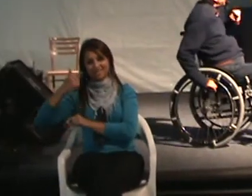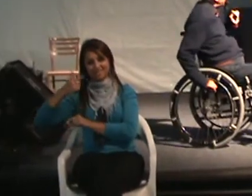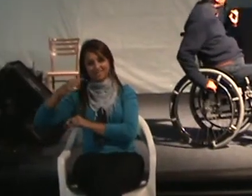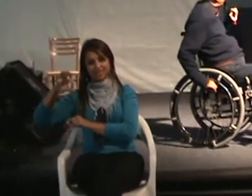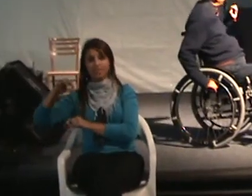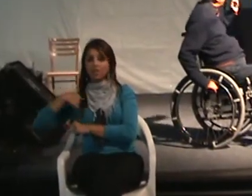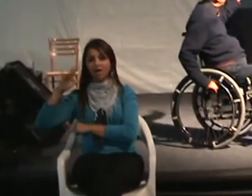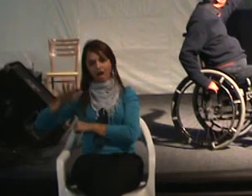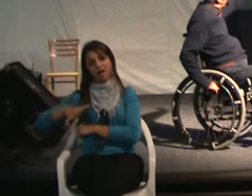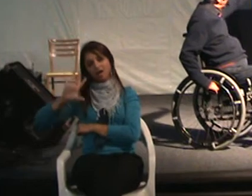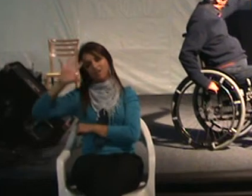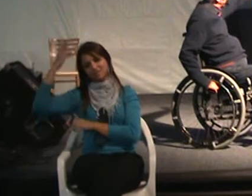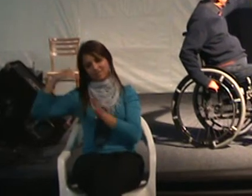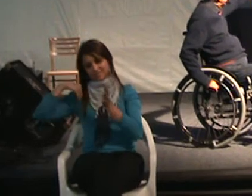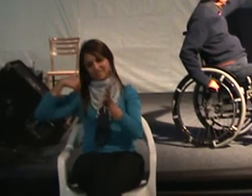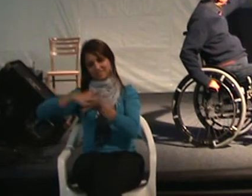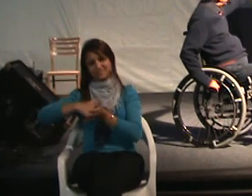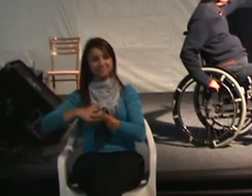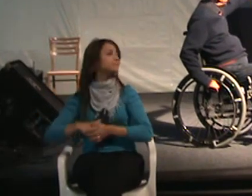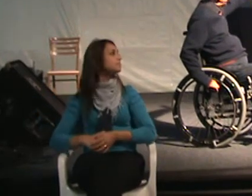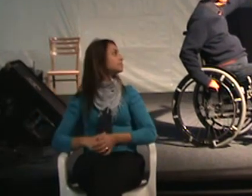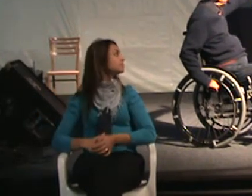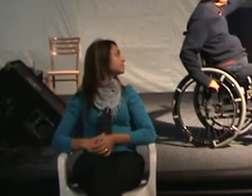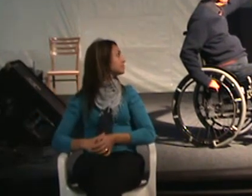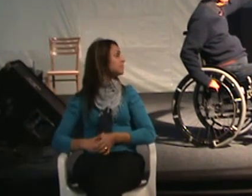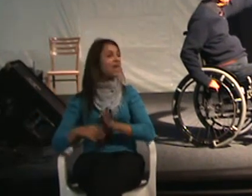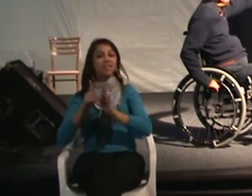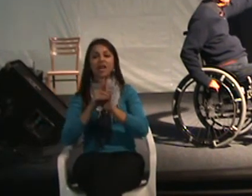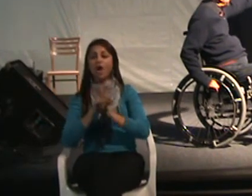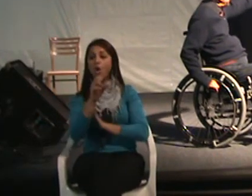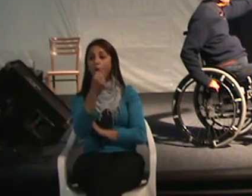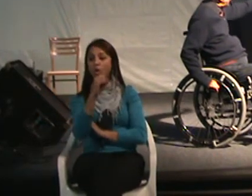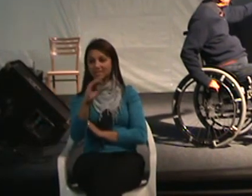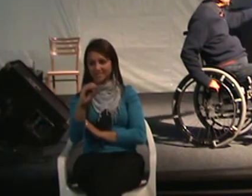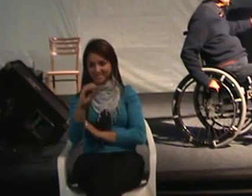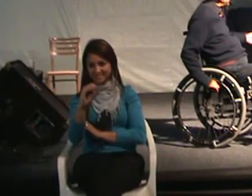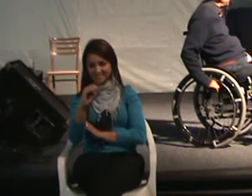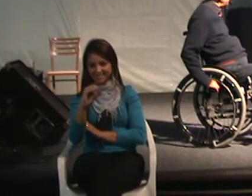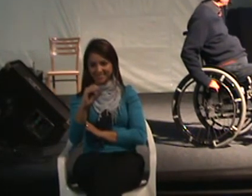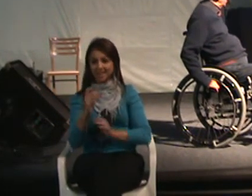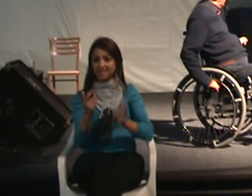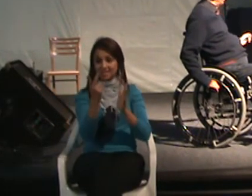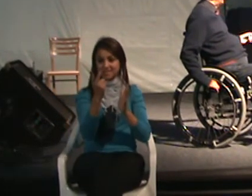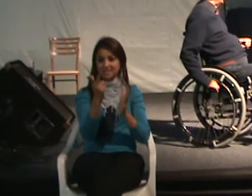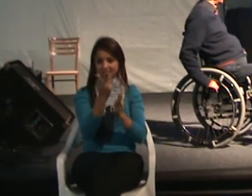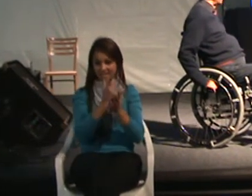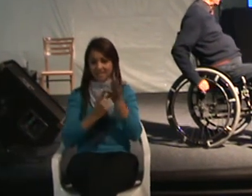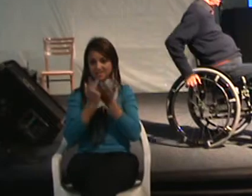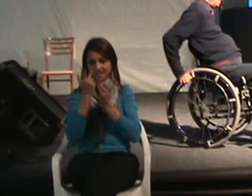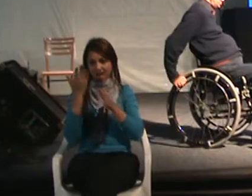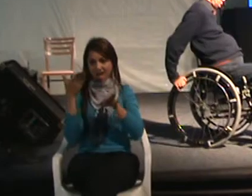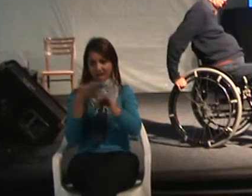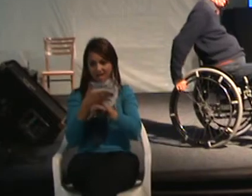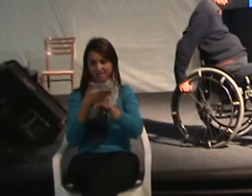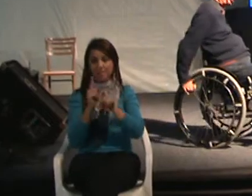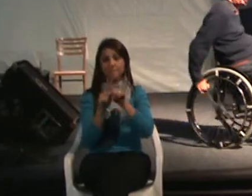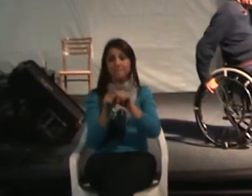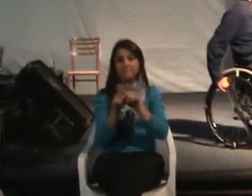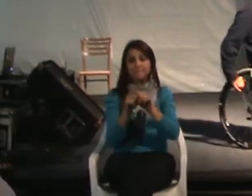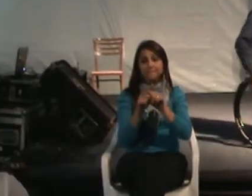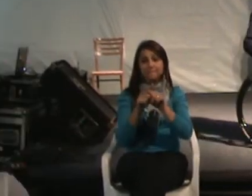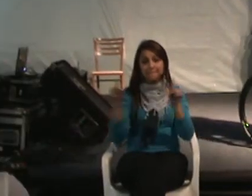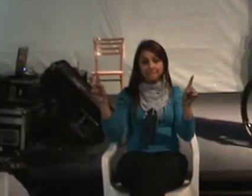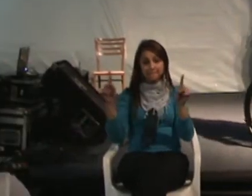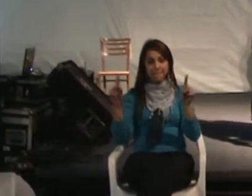assidentei. 79. Década de 80. Deficiente. Desenho acessível, mas pré